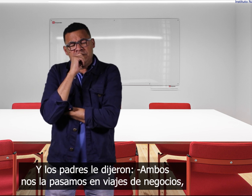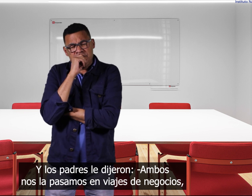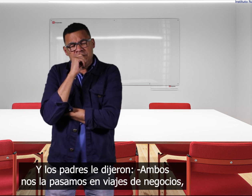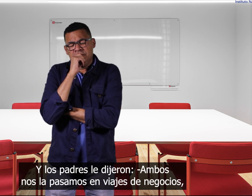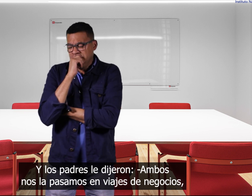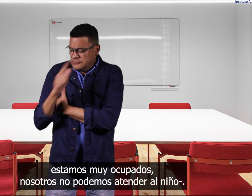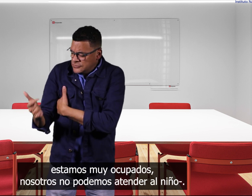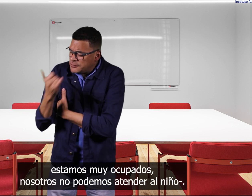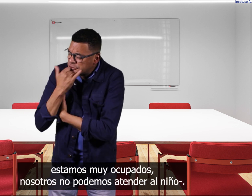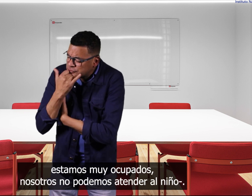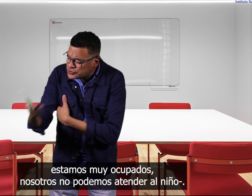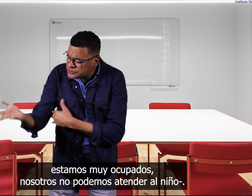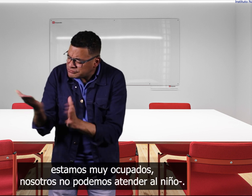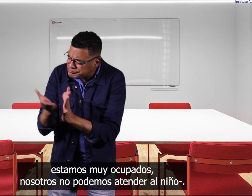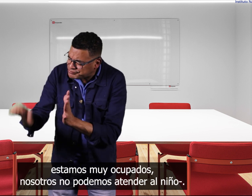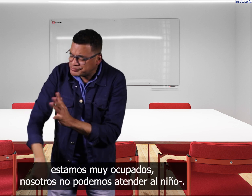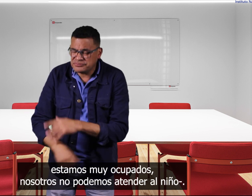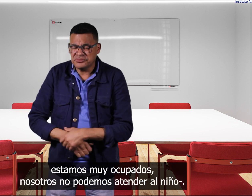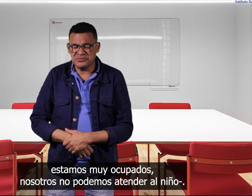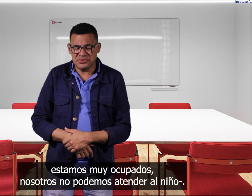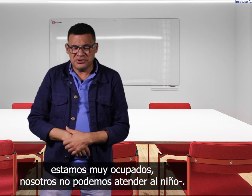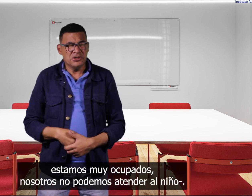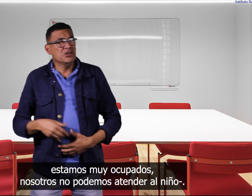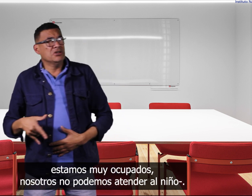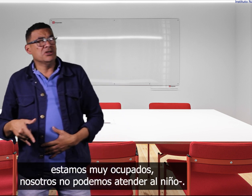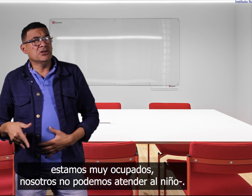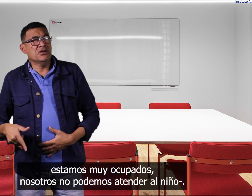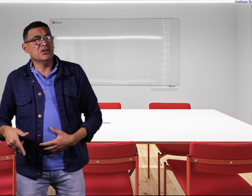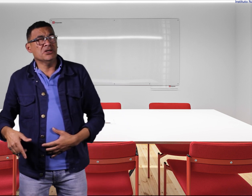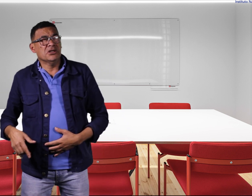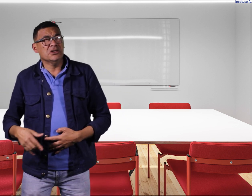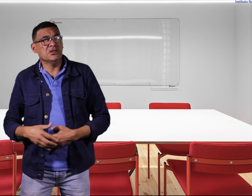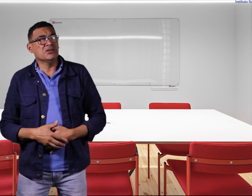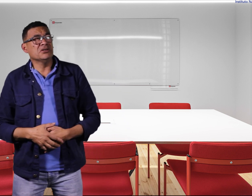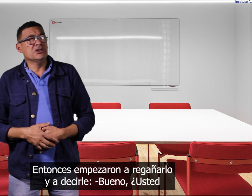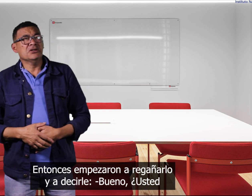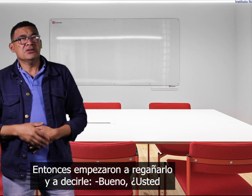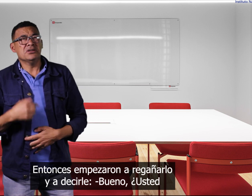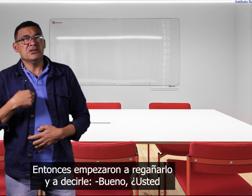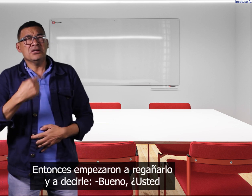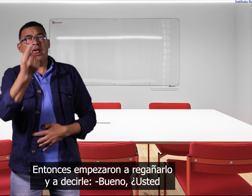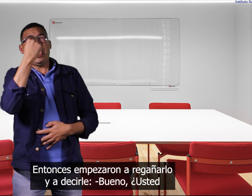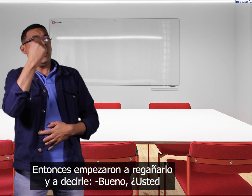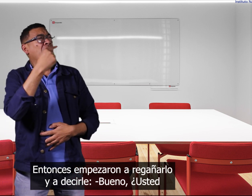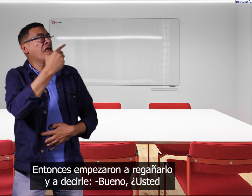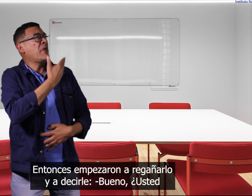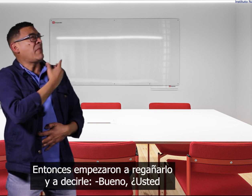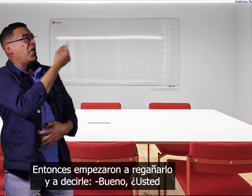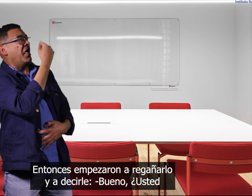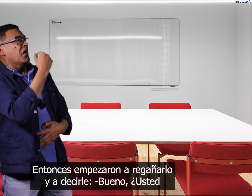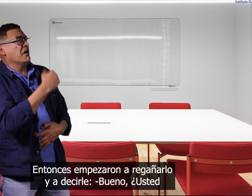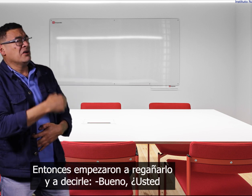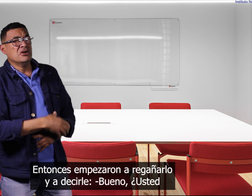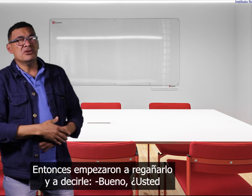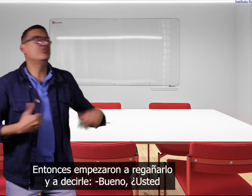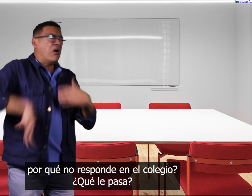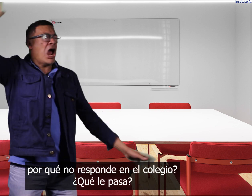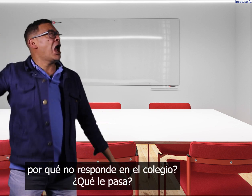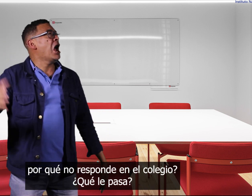de negocios estamos muy ocupados nosotros no podemos atender al niño entonces empezaron a regañar y decirle bueno usted porque no